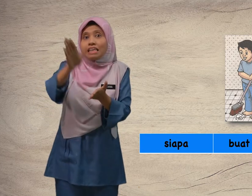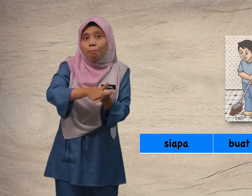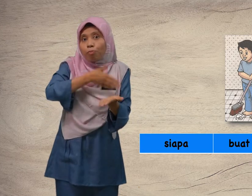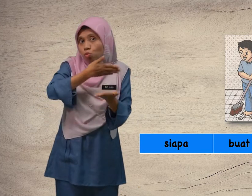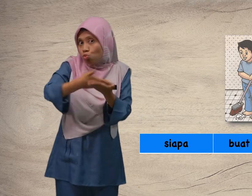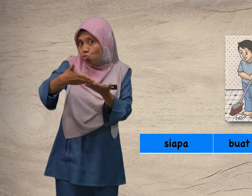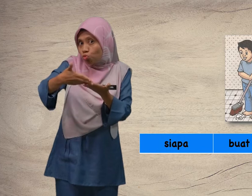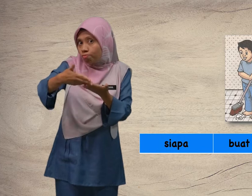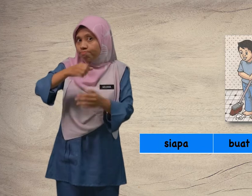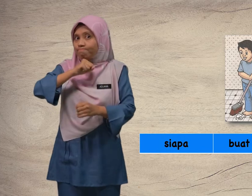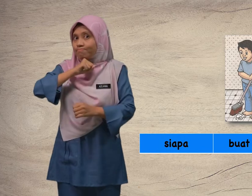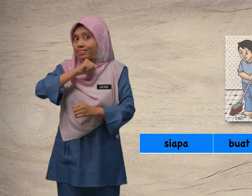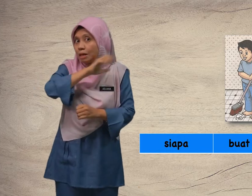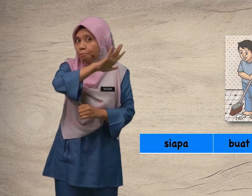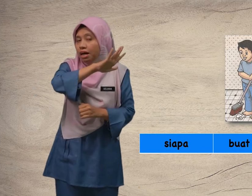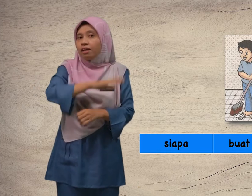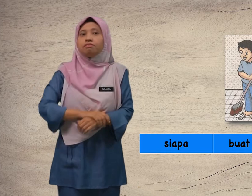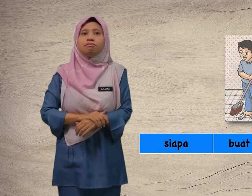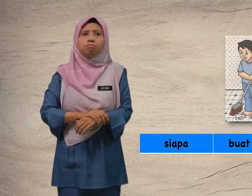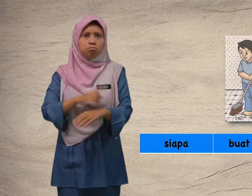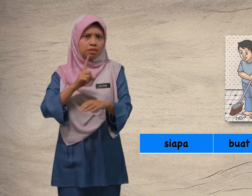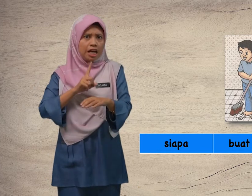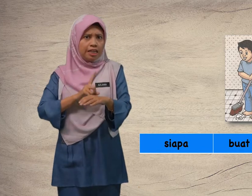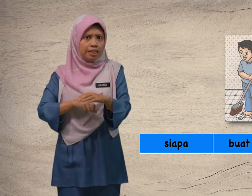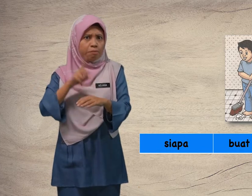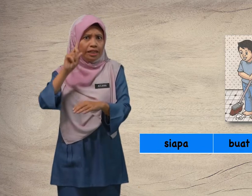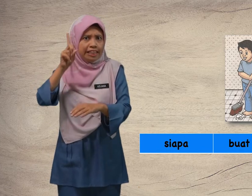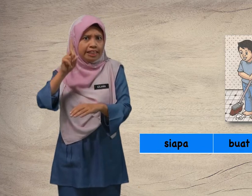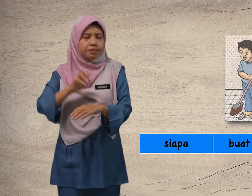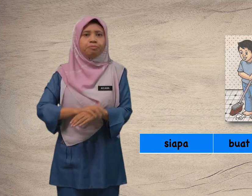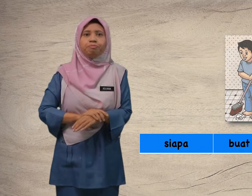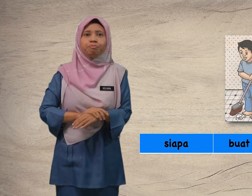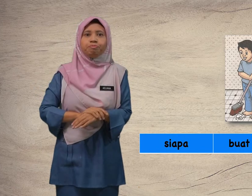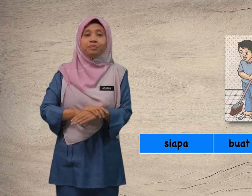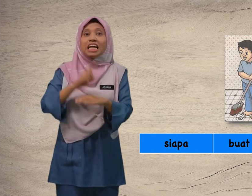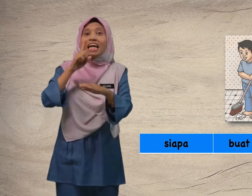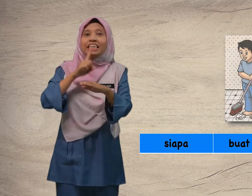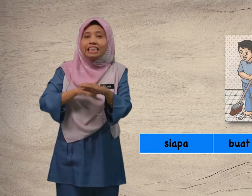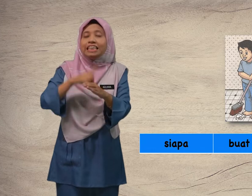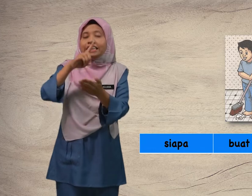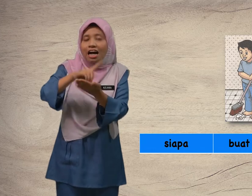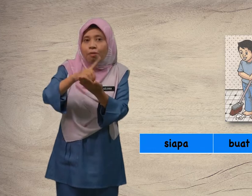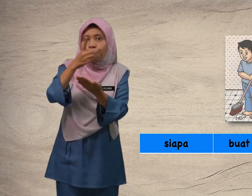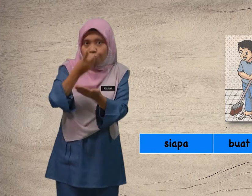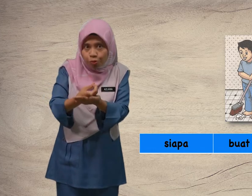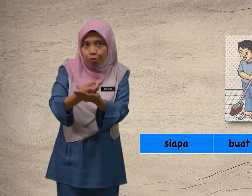Sapu. Sampah. di mana? Di dapur.